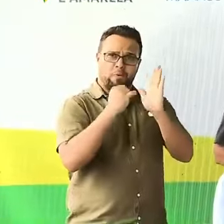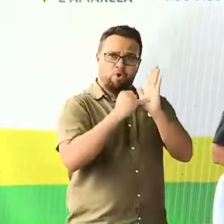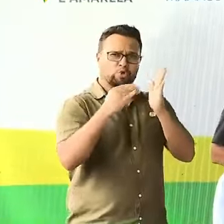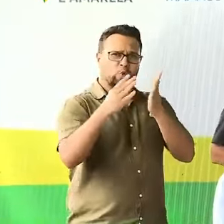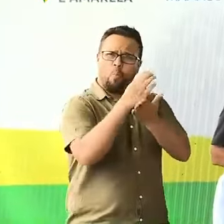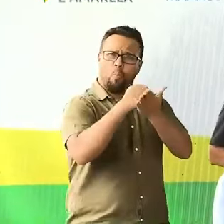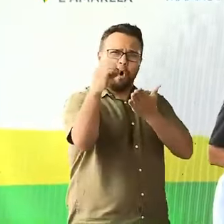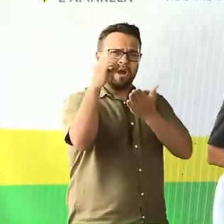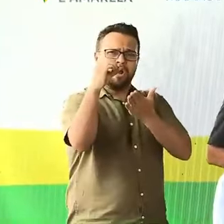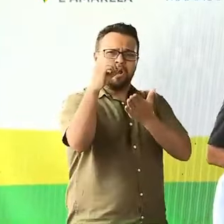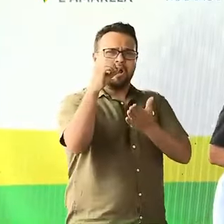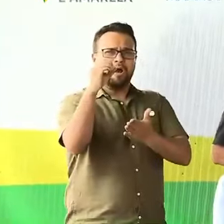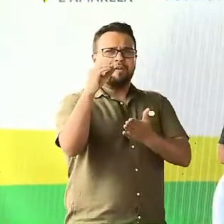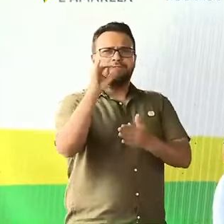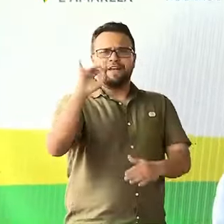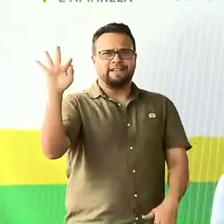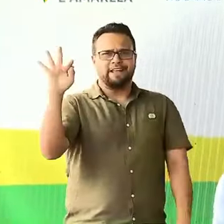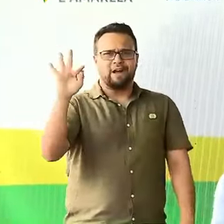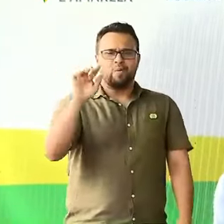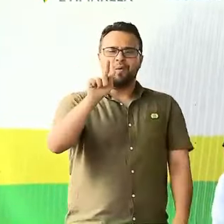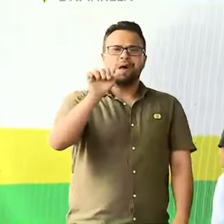federal para o gás de cozinha.